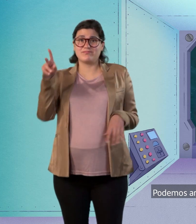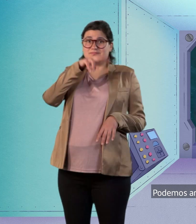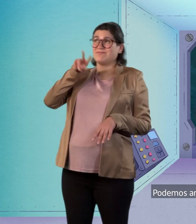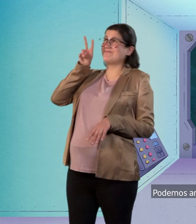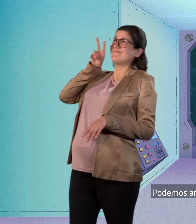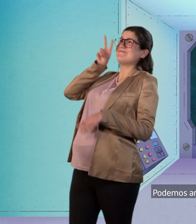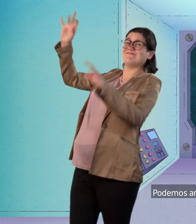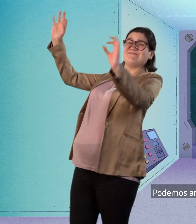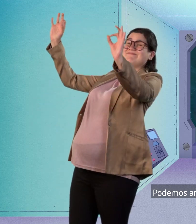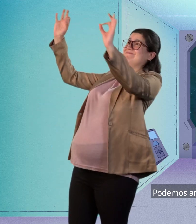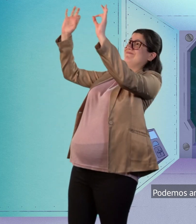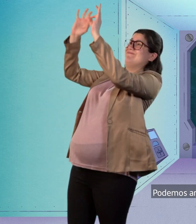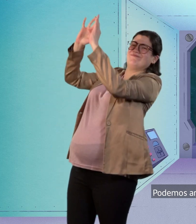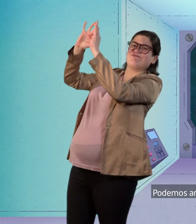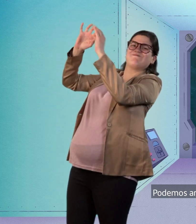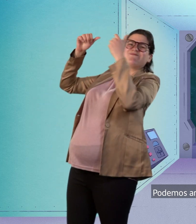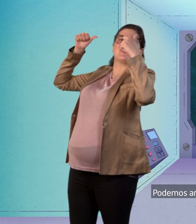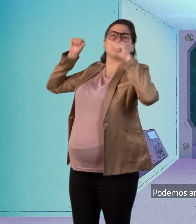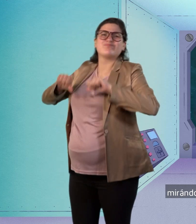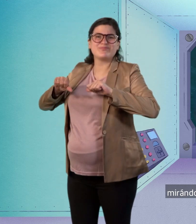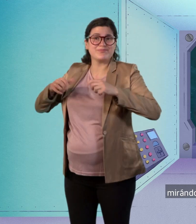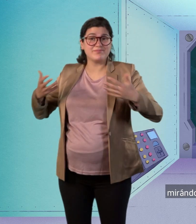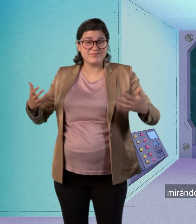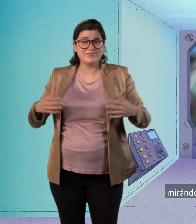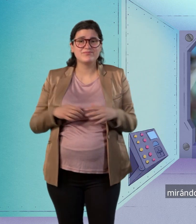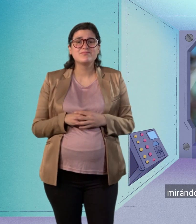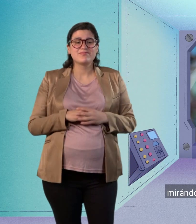¿Podemos arruinar nuestro eclipse?